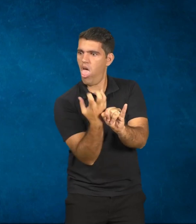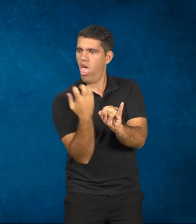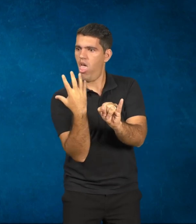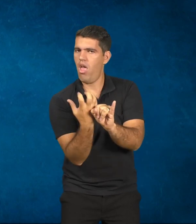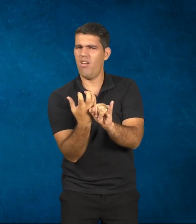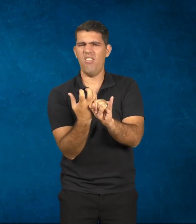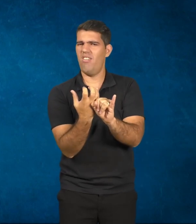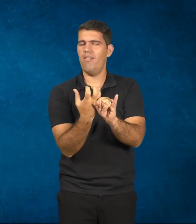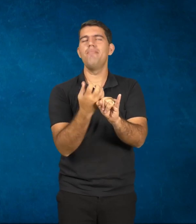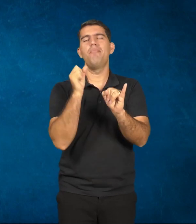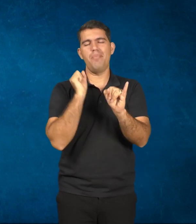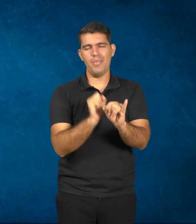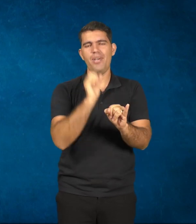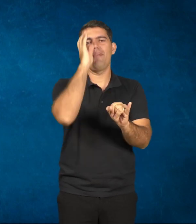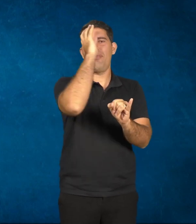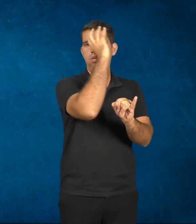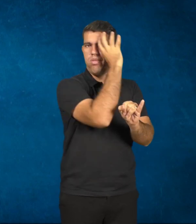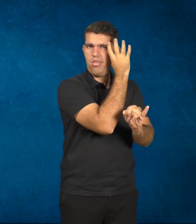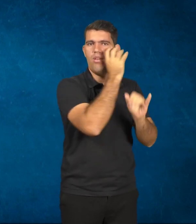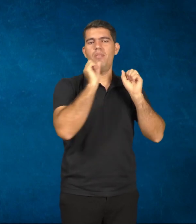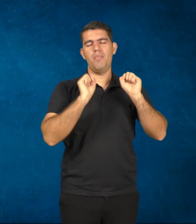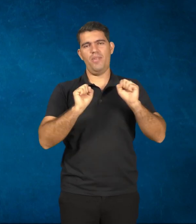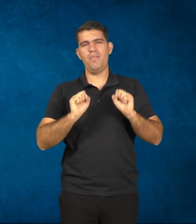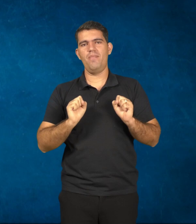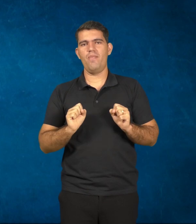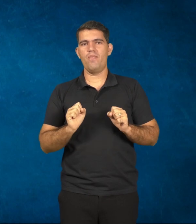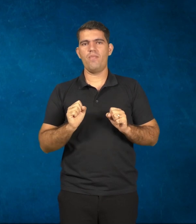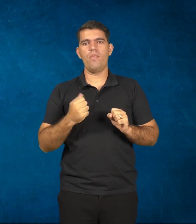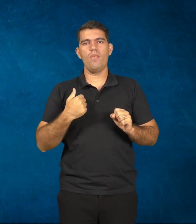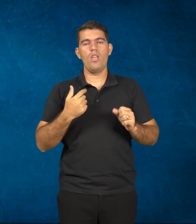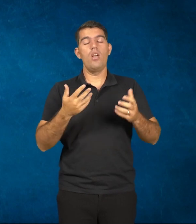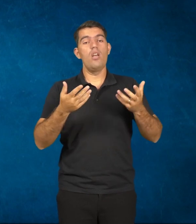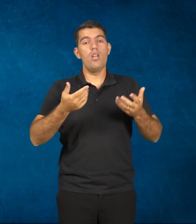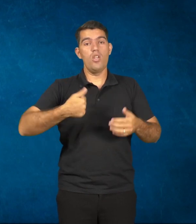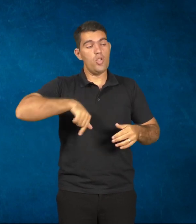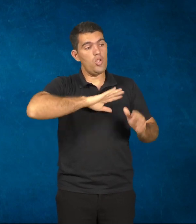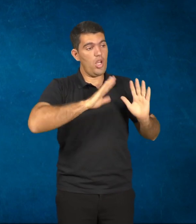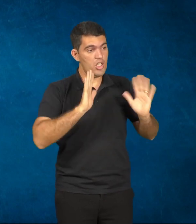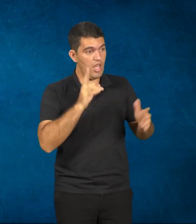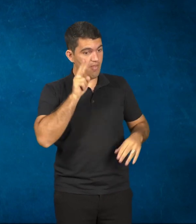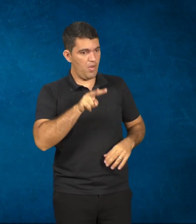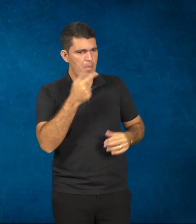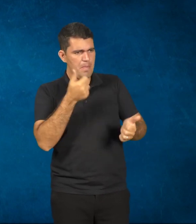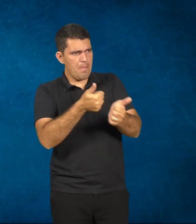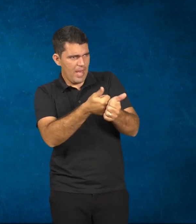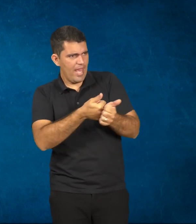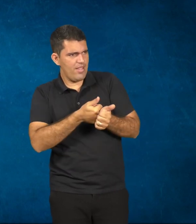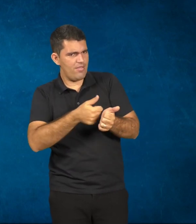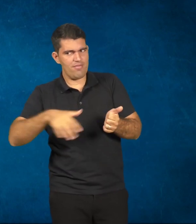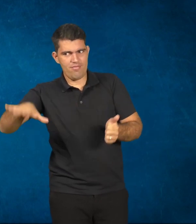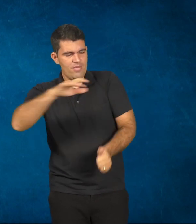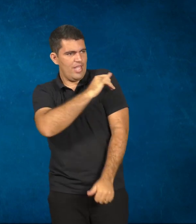dispersando, que nem o Paulo comentou. Nós vimos aqui perto do município do Rio de Janeiro, Piraí, fazer um grande